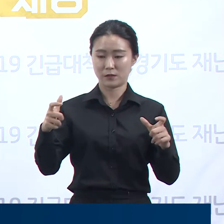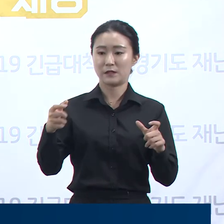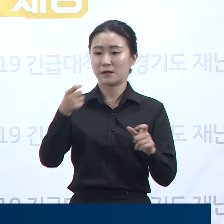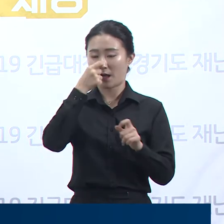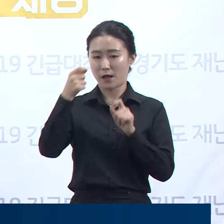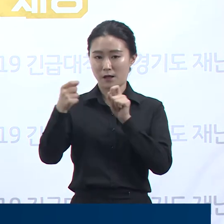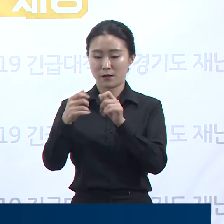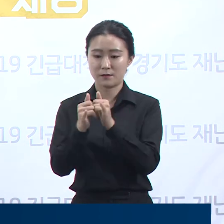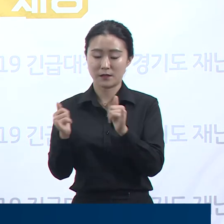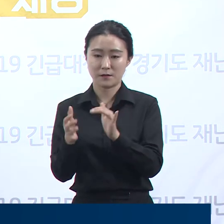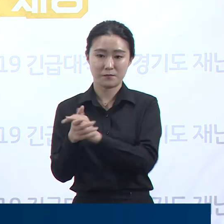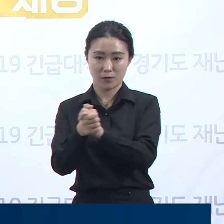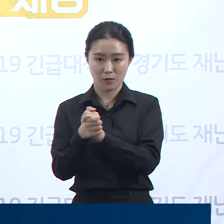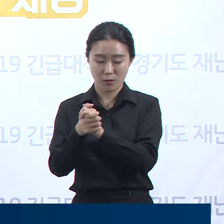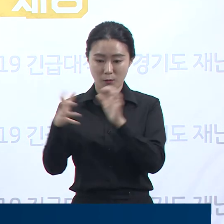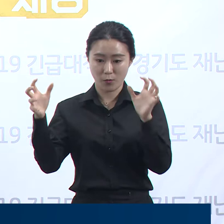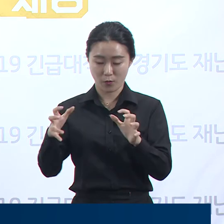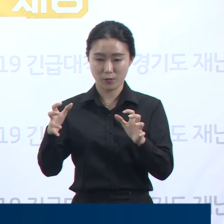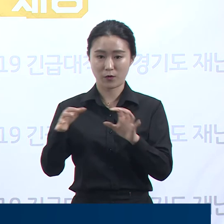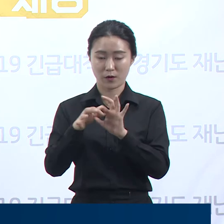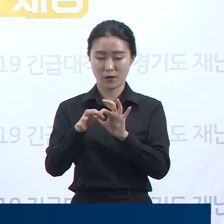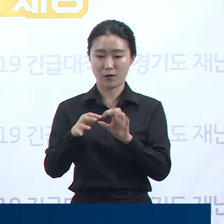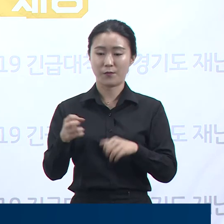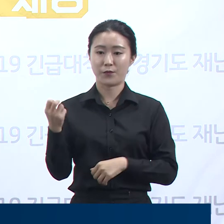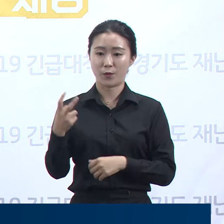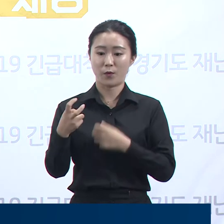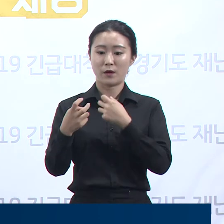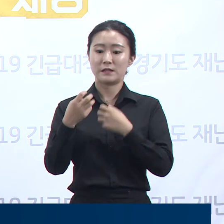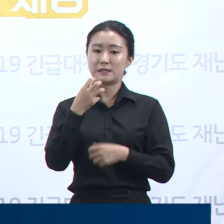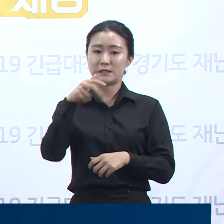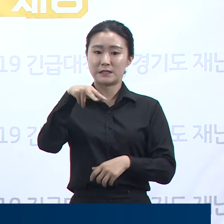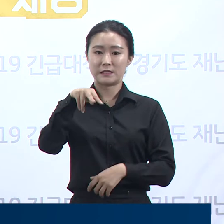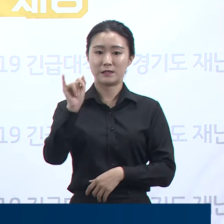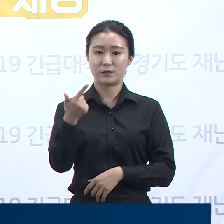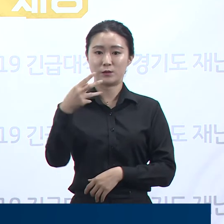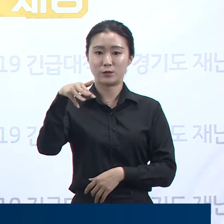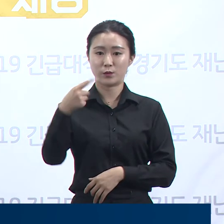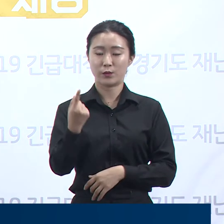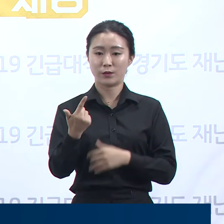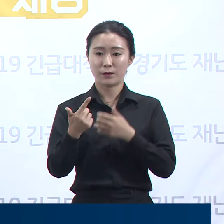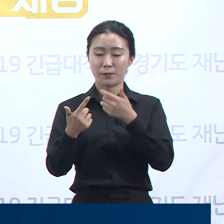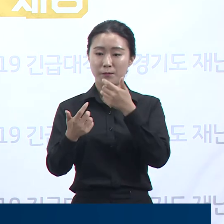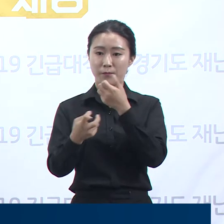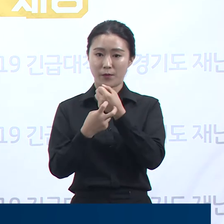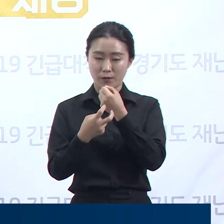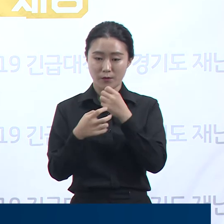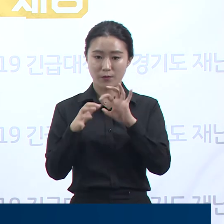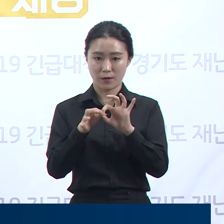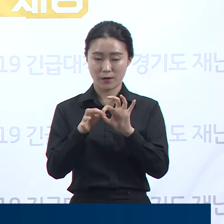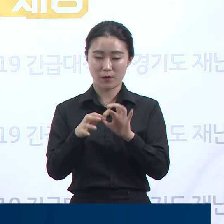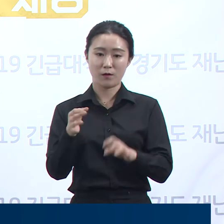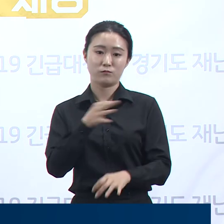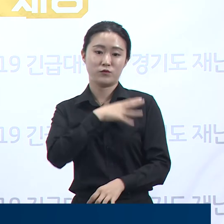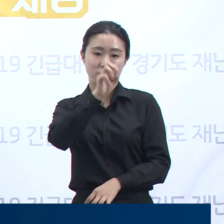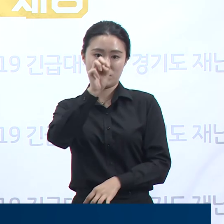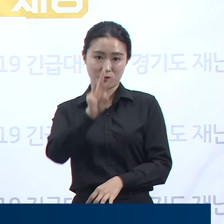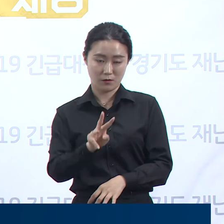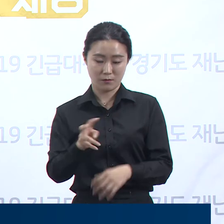관련 3명, 신촌세브란스병원 관련 2명, 부천시 성모병원 관련 1명 등이 발생했습니다.